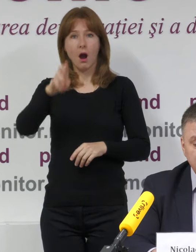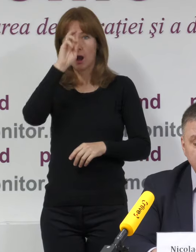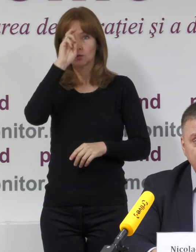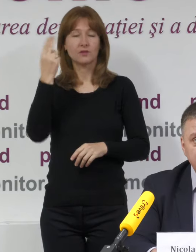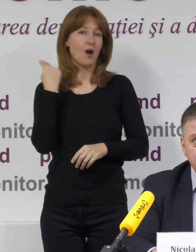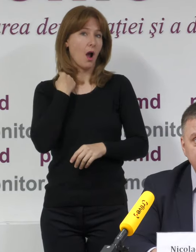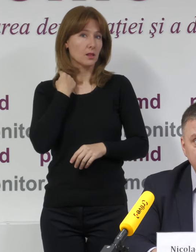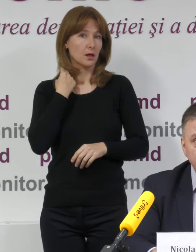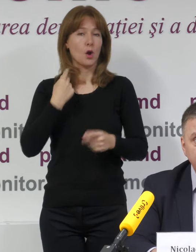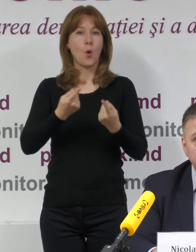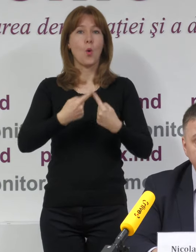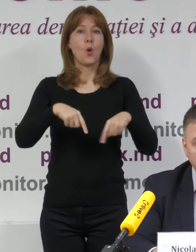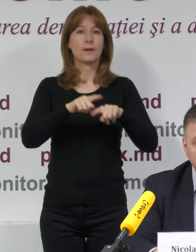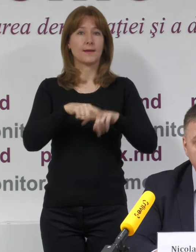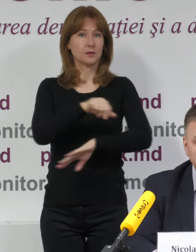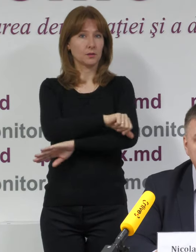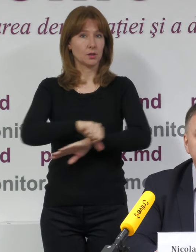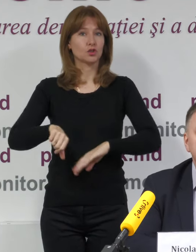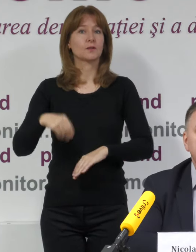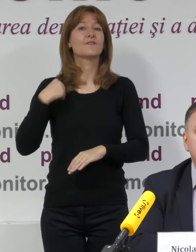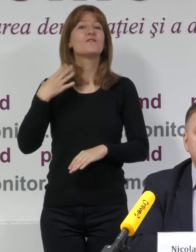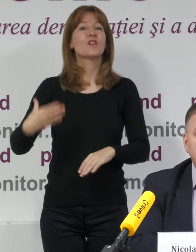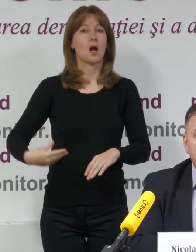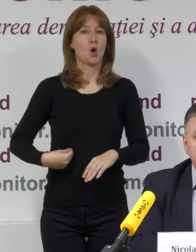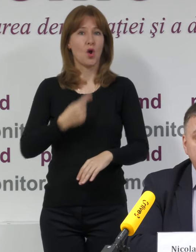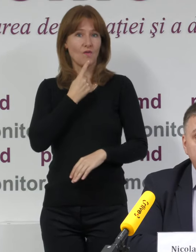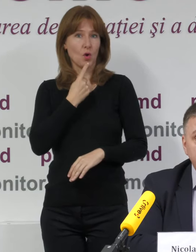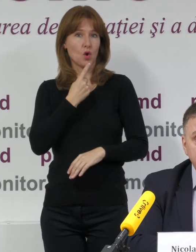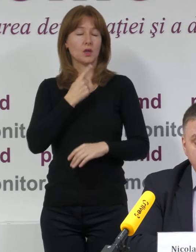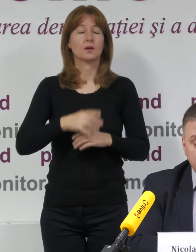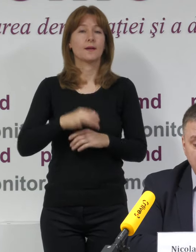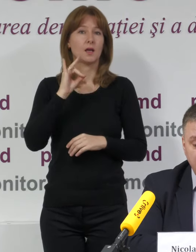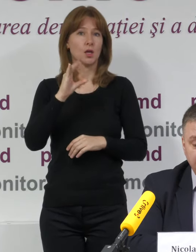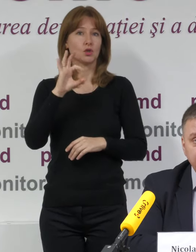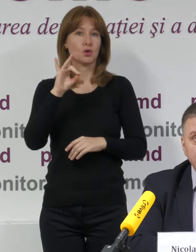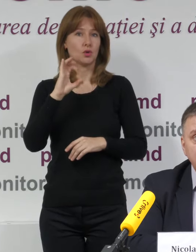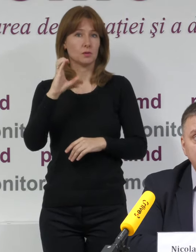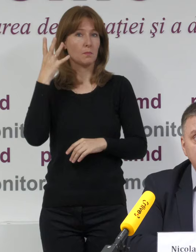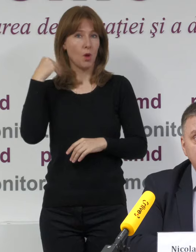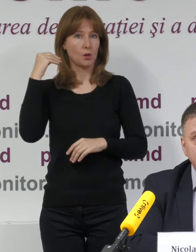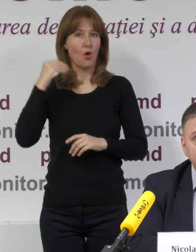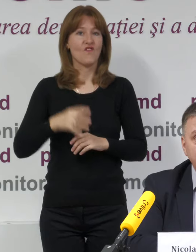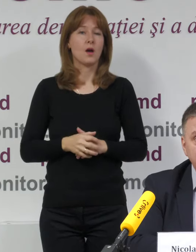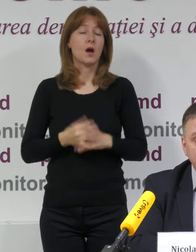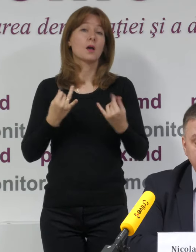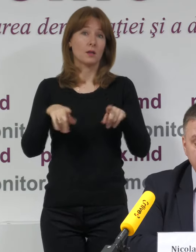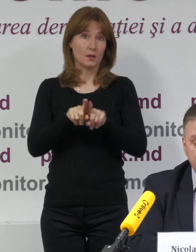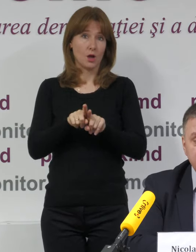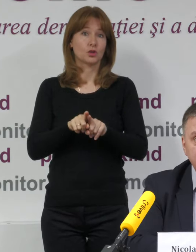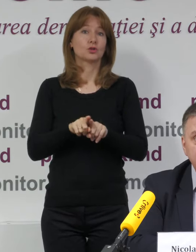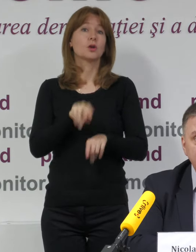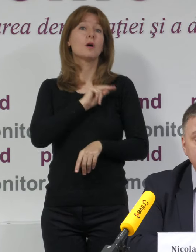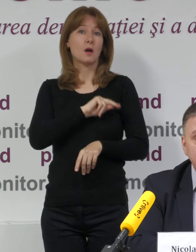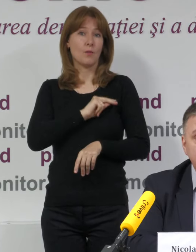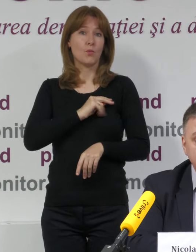Britaniei, Organizația Internațională a Francofoniei și Fundația Soros Moldova. De asemenea, activitatea